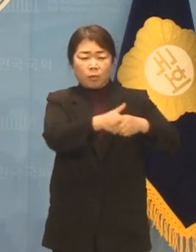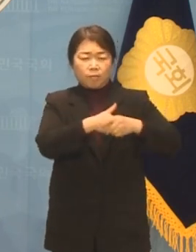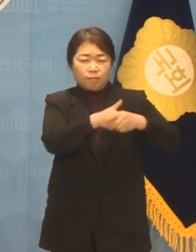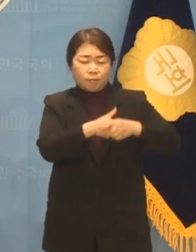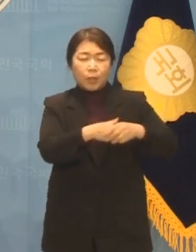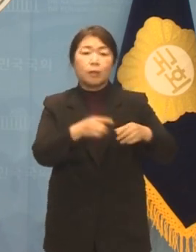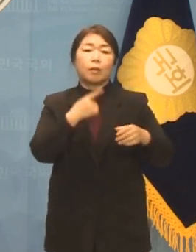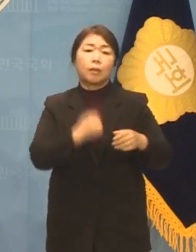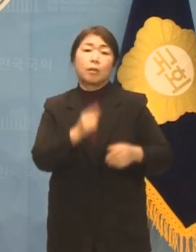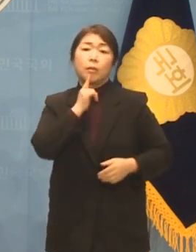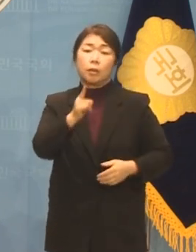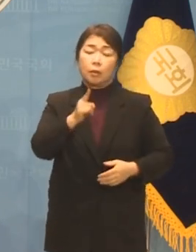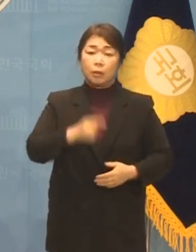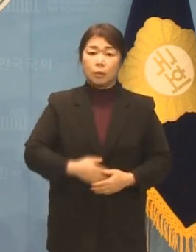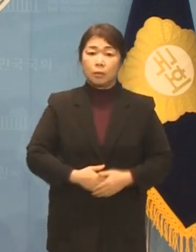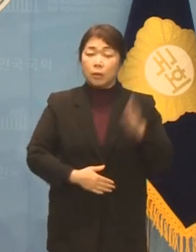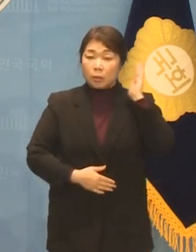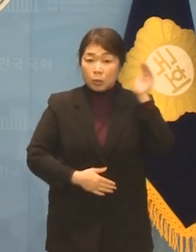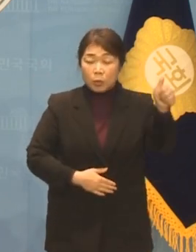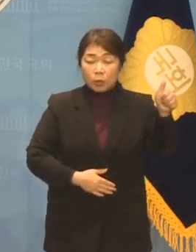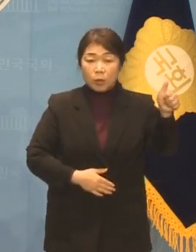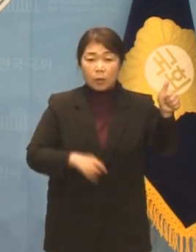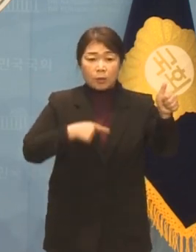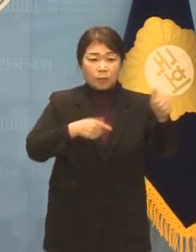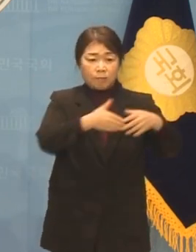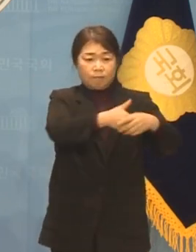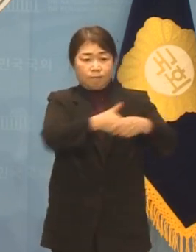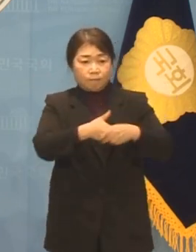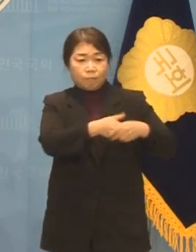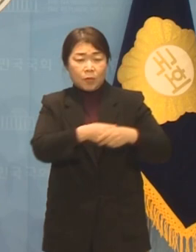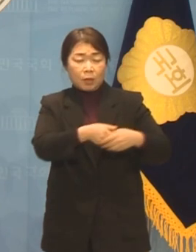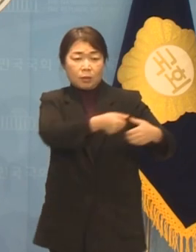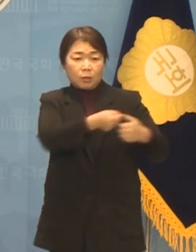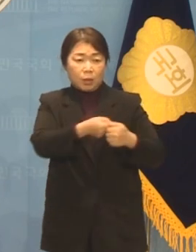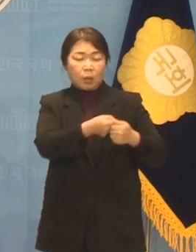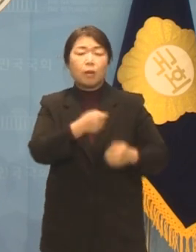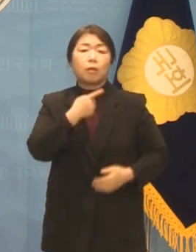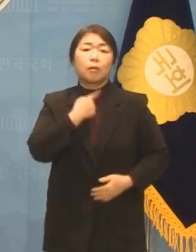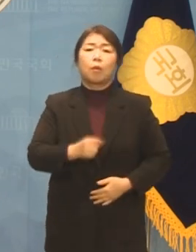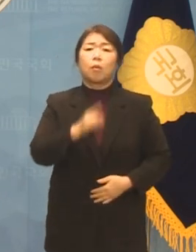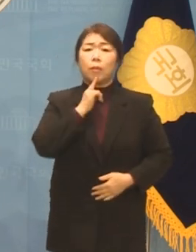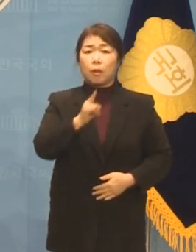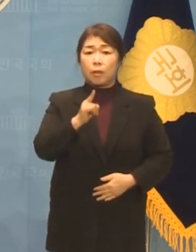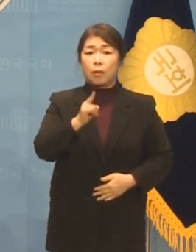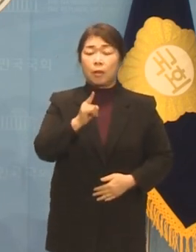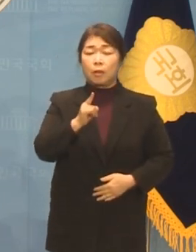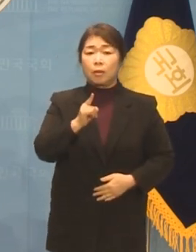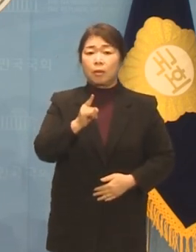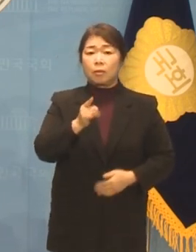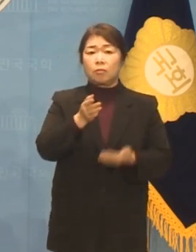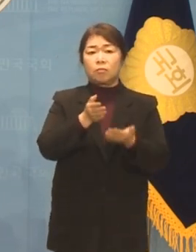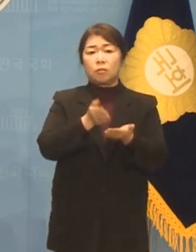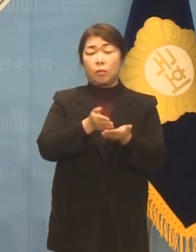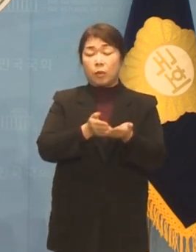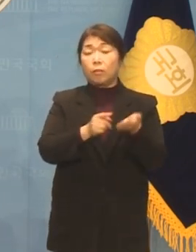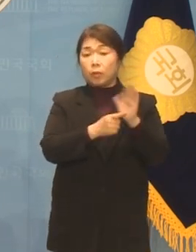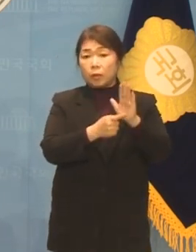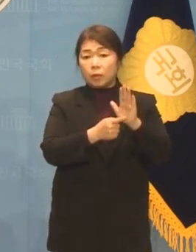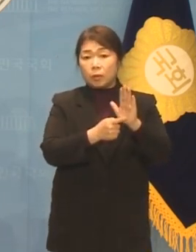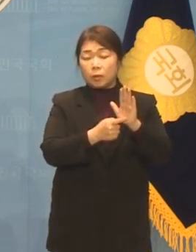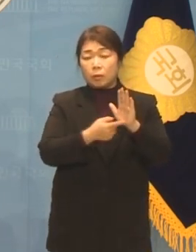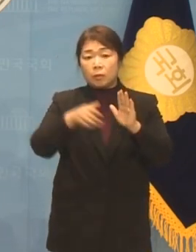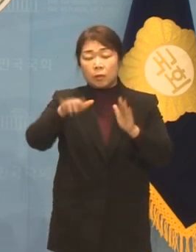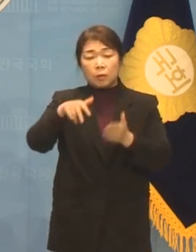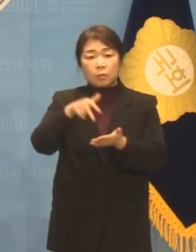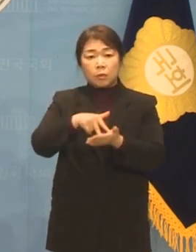않았다. 대통령을 자기 쪽으로 약간 당기기까지 했다고 설명했습니다. 관련